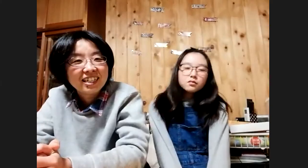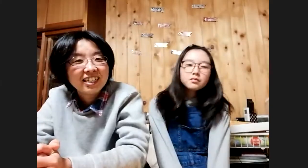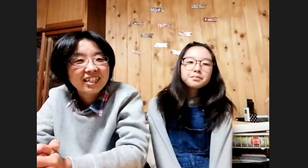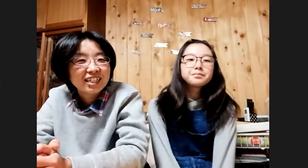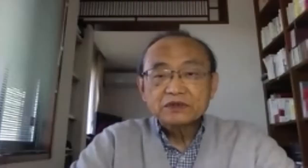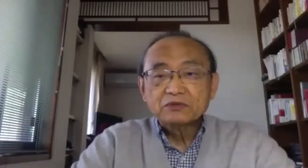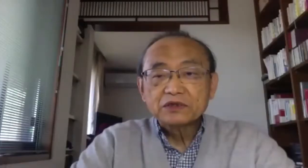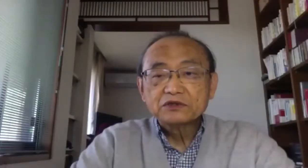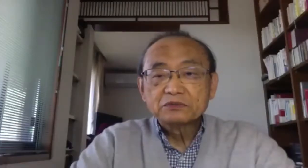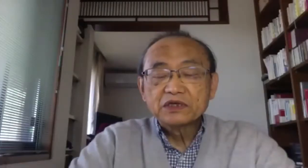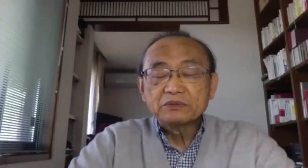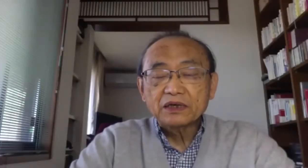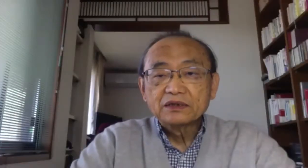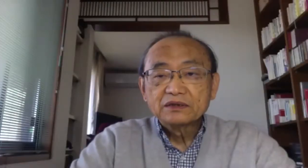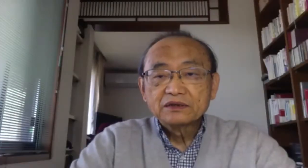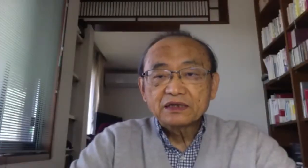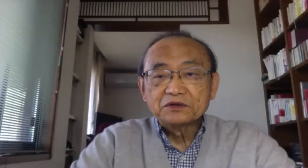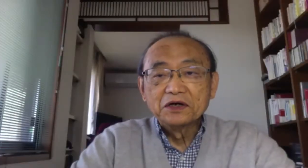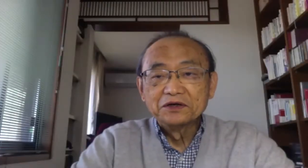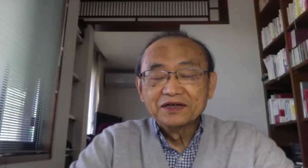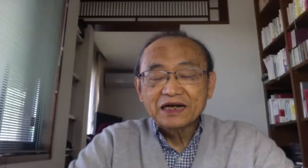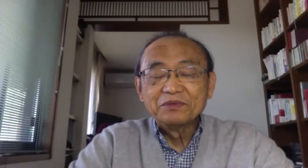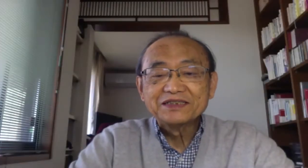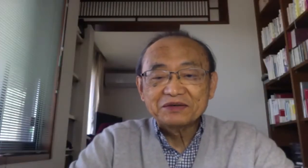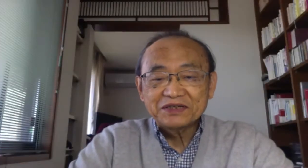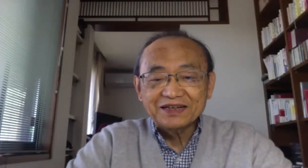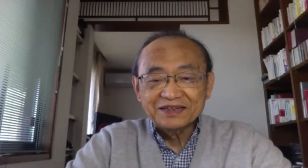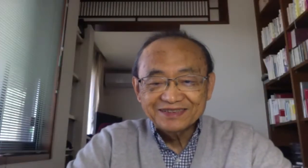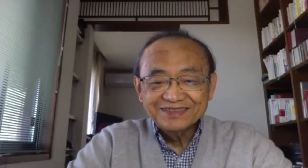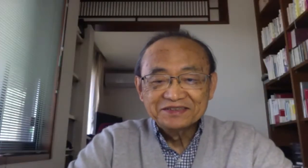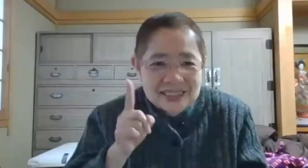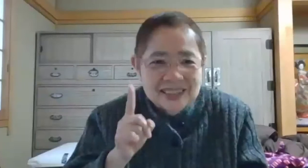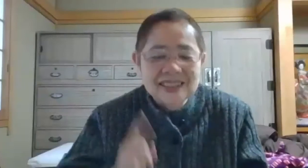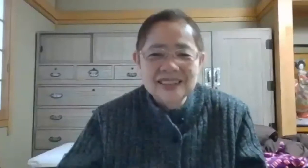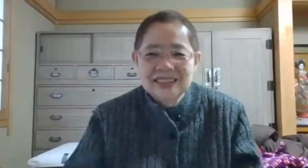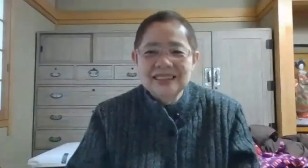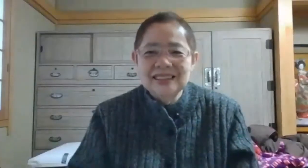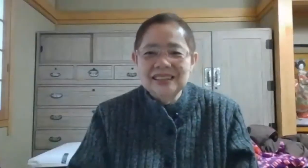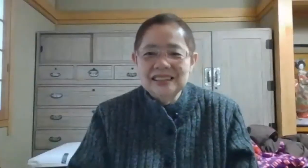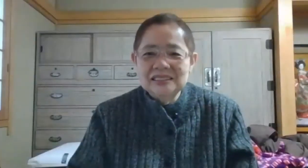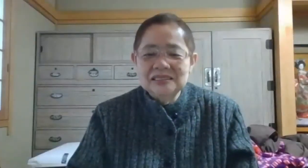すいません悪い趣味で今試してみたんです試しにお試しにお